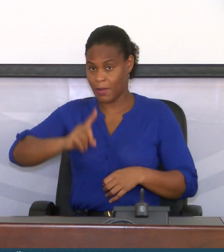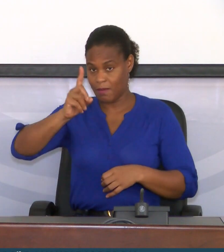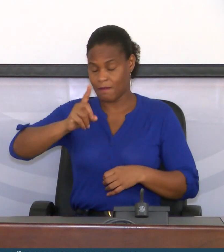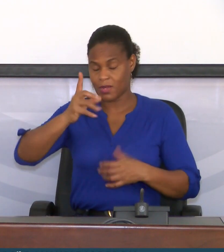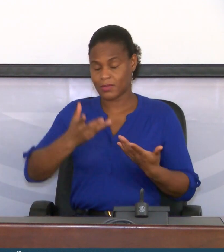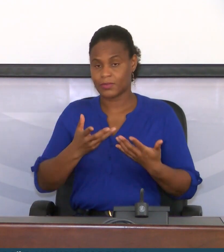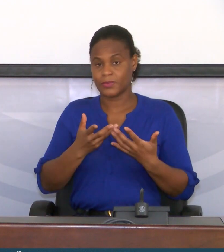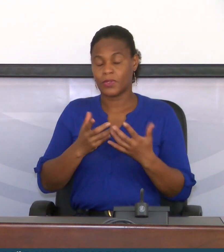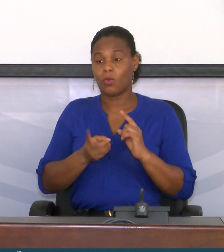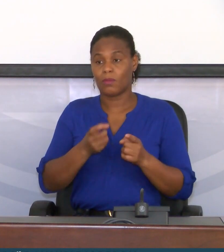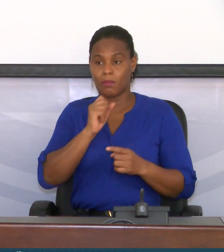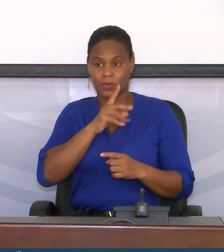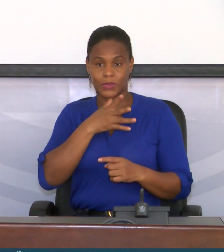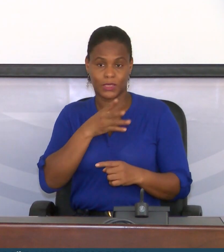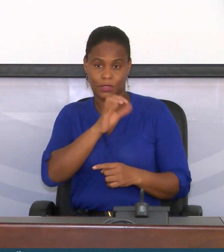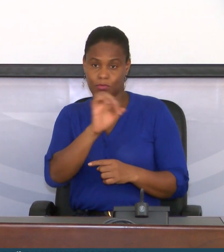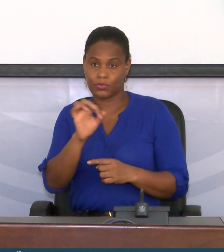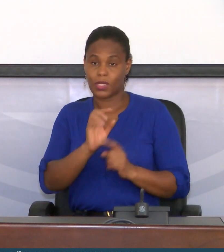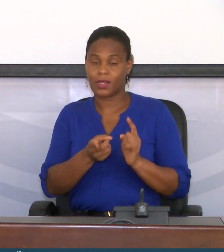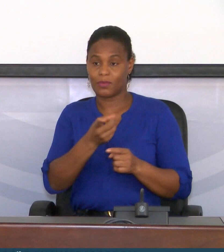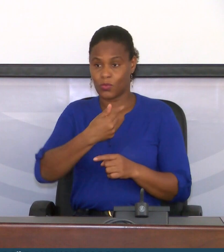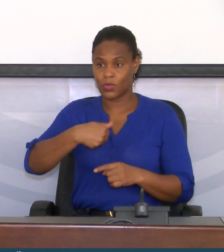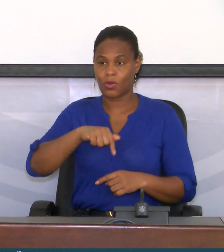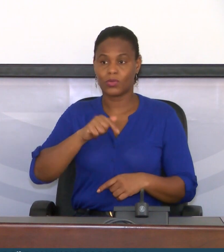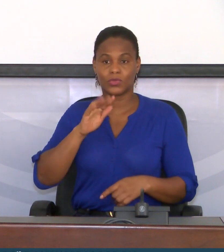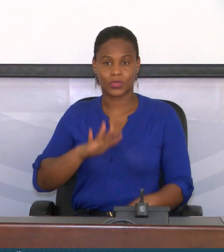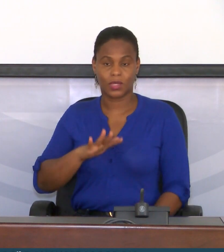E o que eu lhe posso dizer é que estamos, portanto,